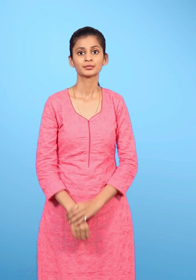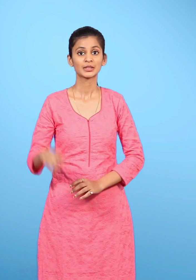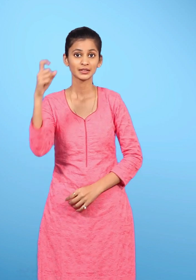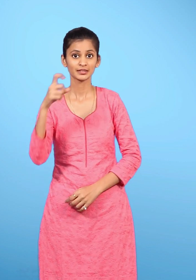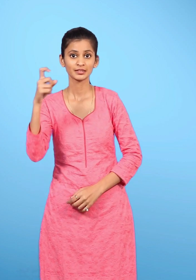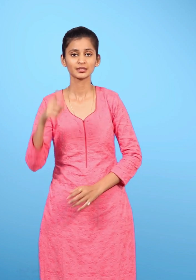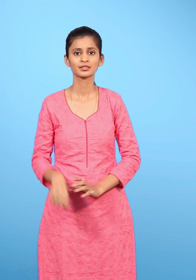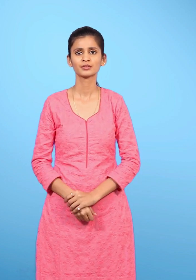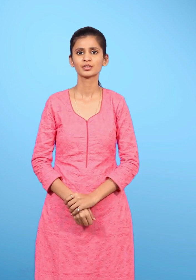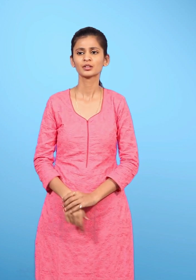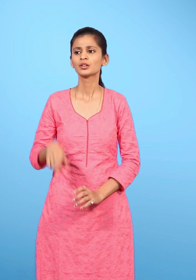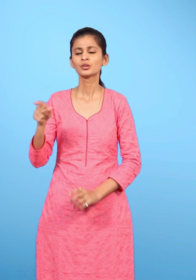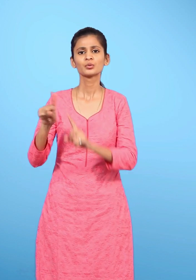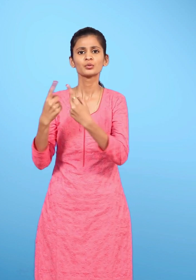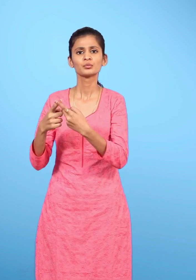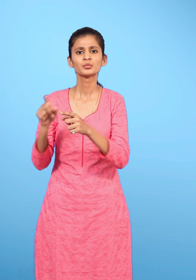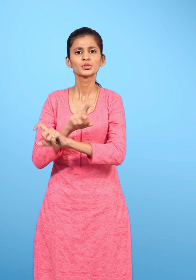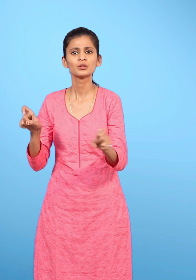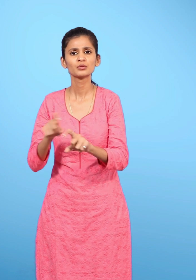इसे कौन साफ करता है और कैसे?